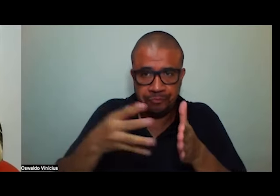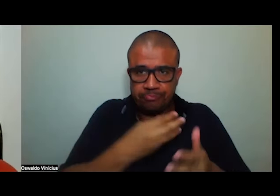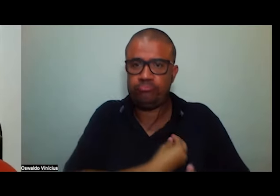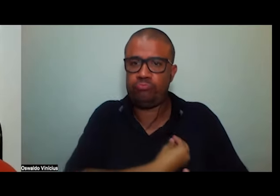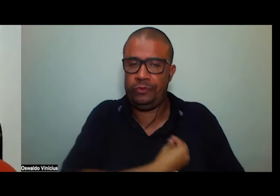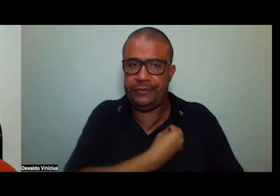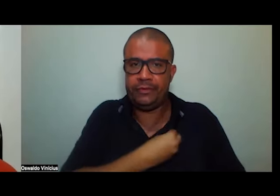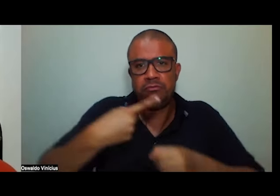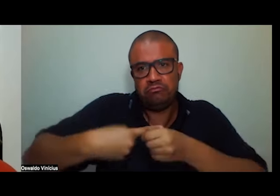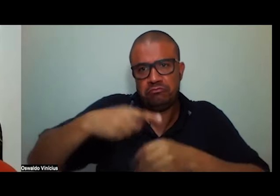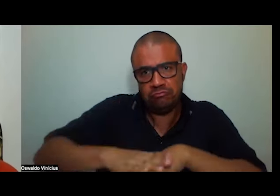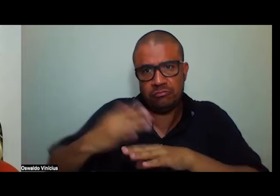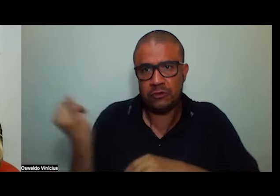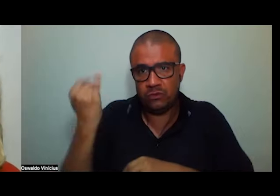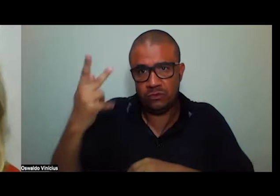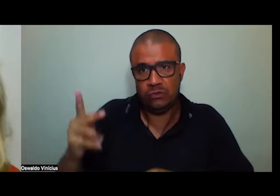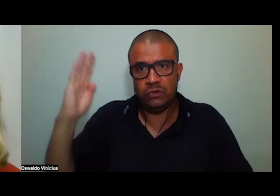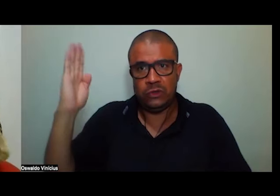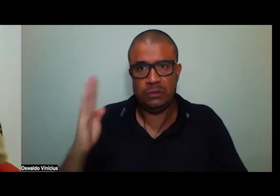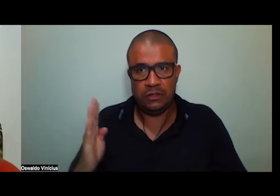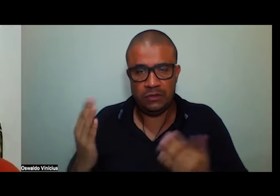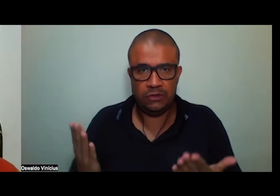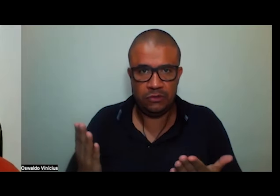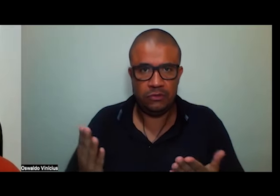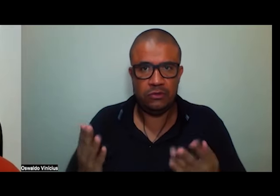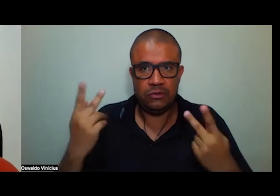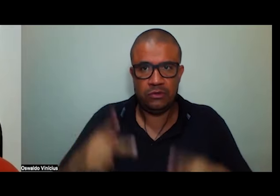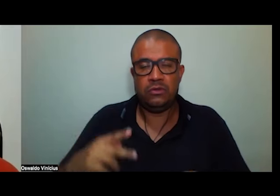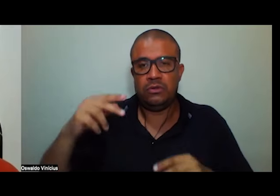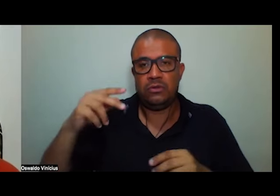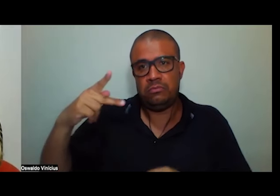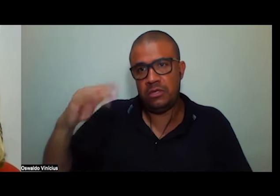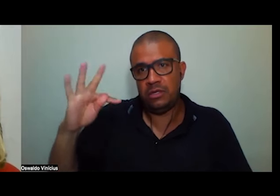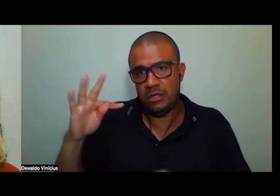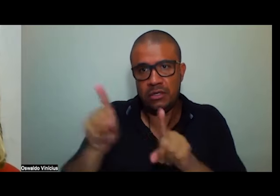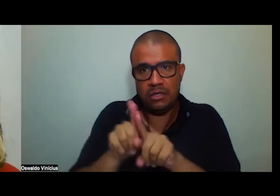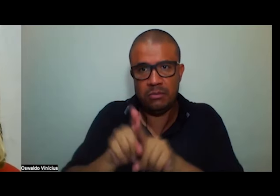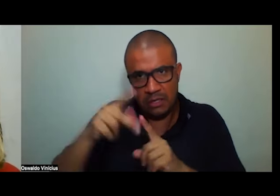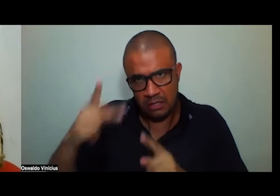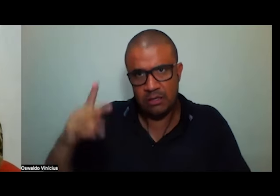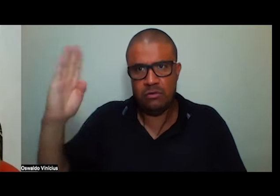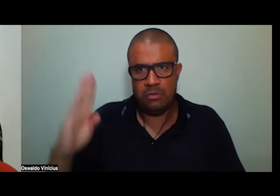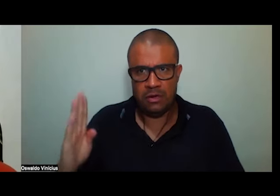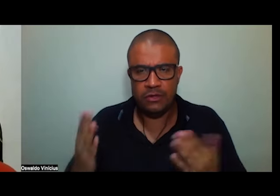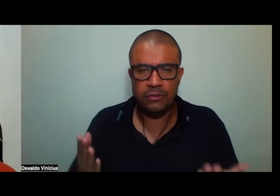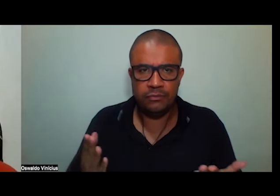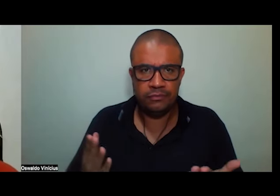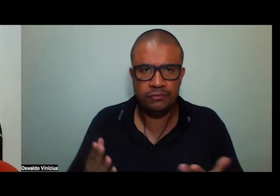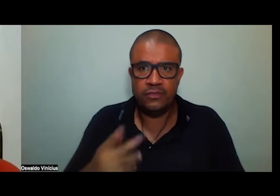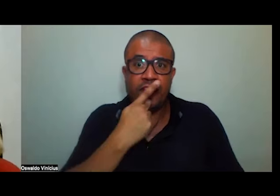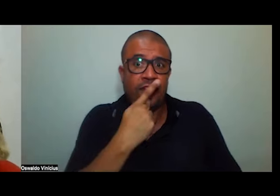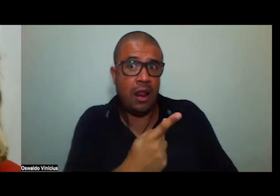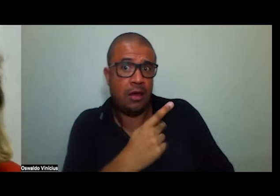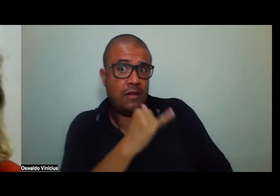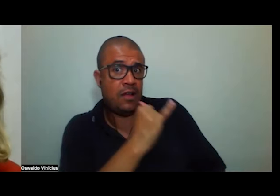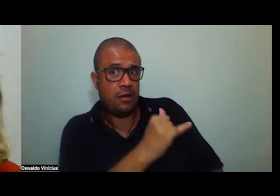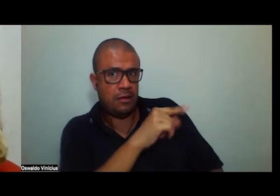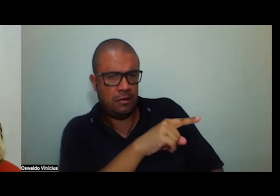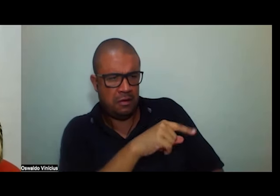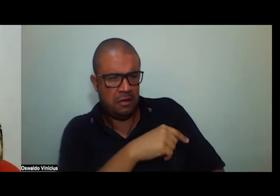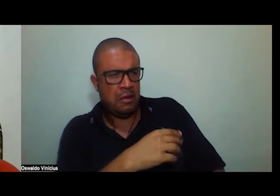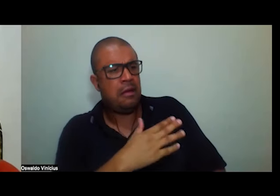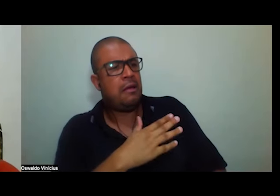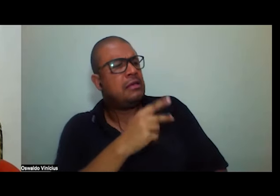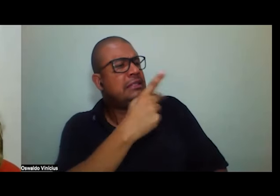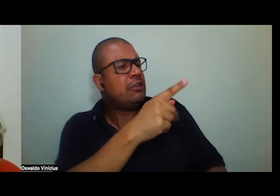das cidades mais importantes do Brasil governadas pelo PT e do próprio país quando disseram que o meu lugar não era